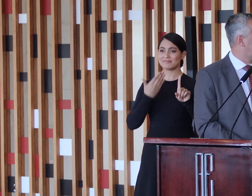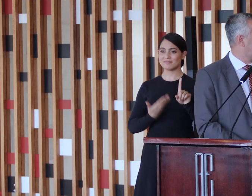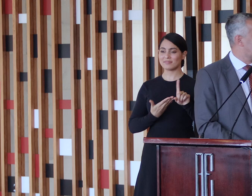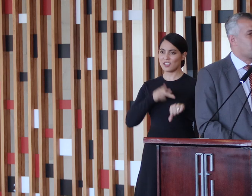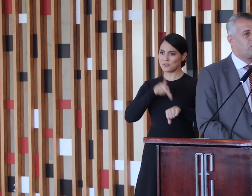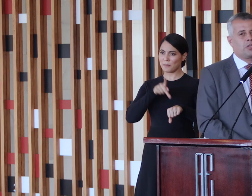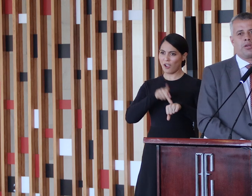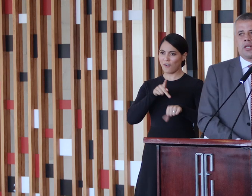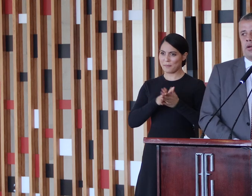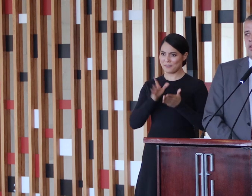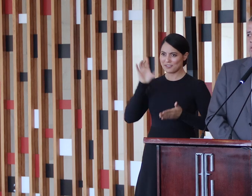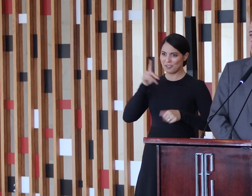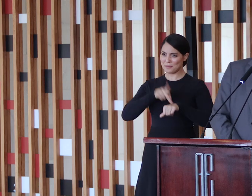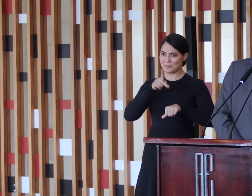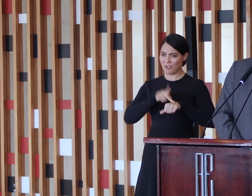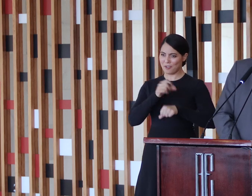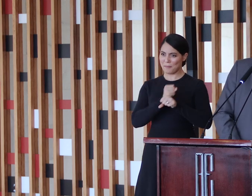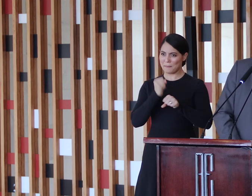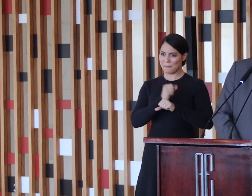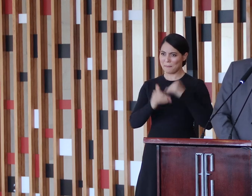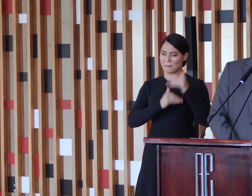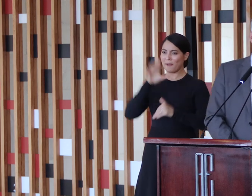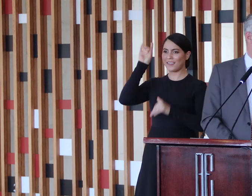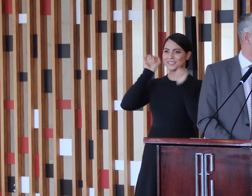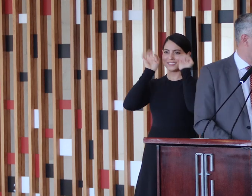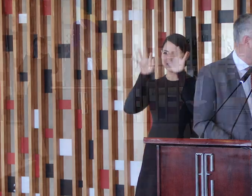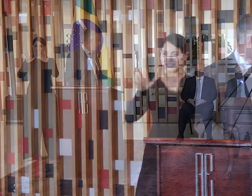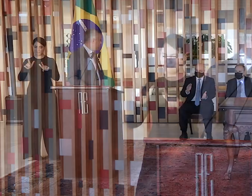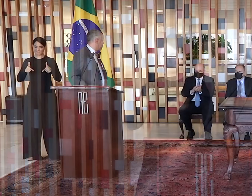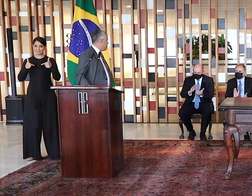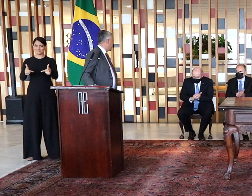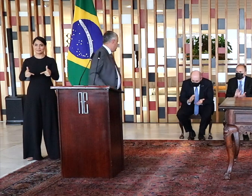rocha que nós vamos construir esse projeto a partir de hoje. Que Deus nos abençoe e vamos ao trabalho.